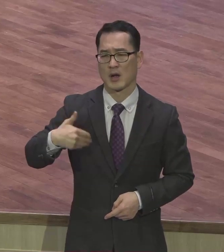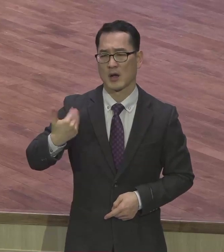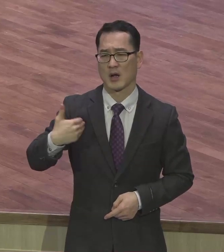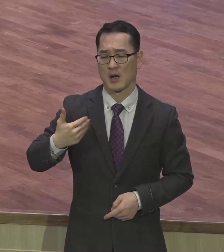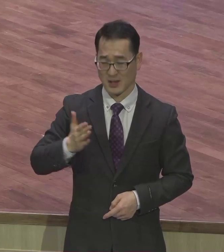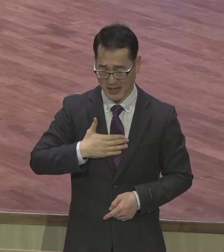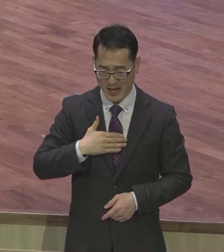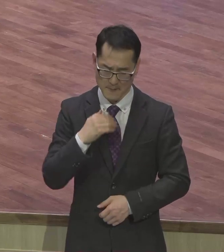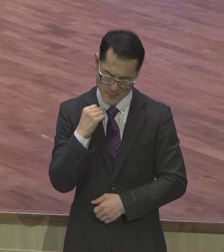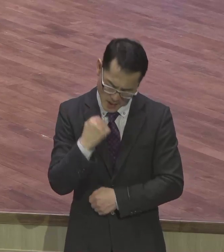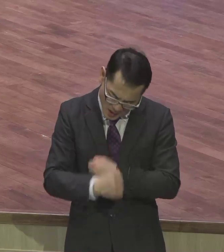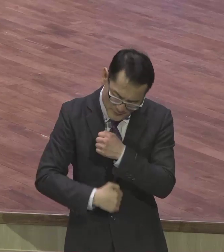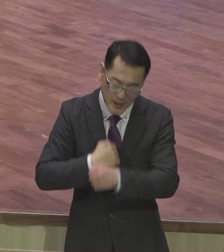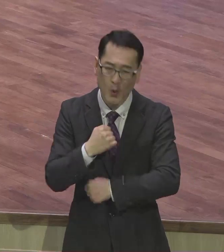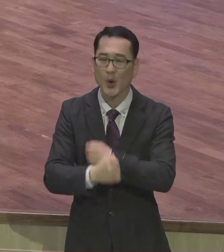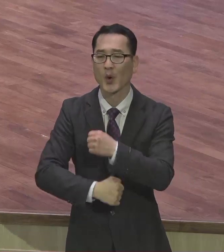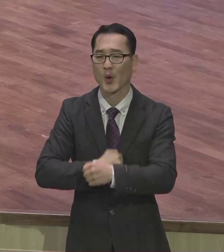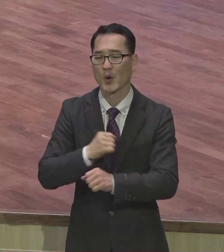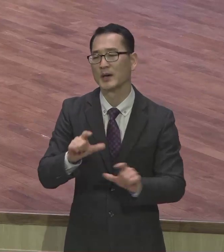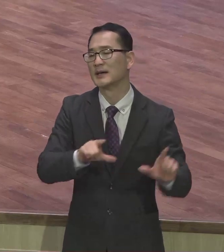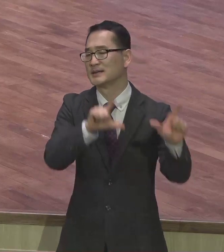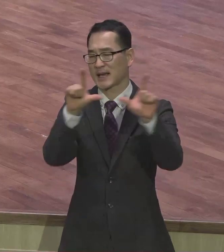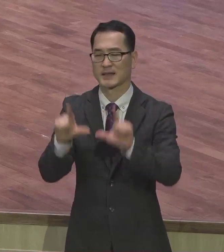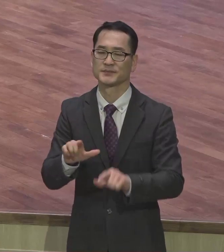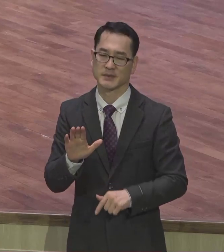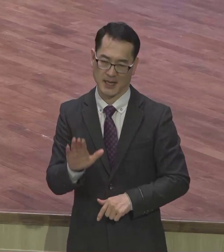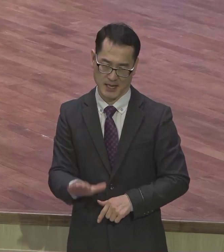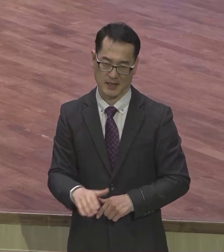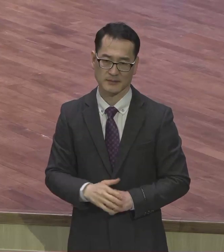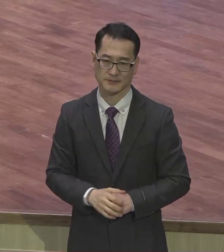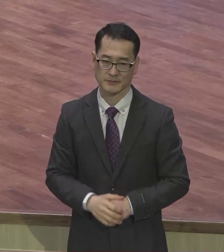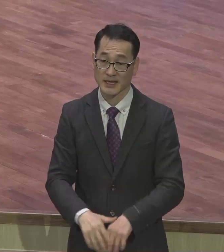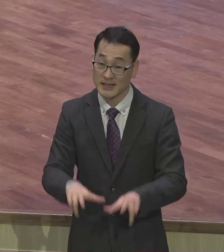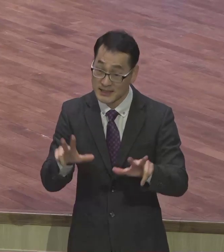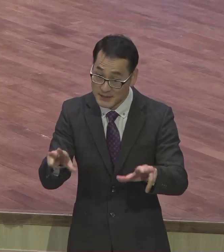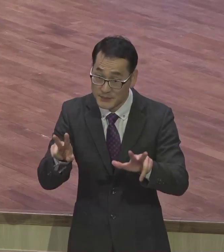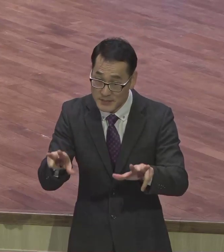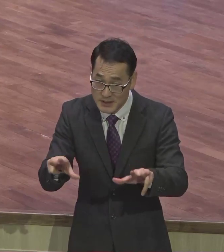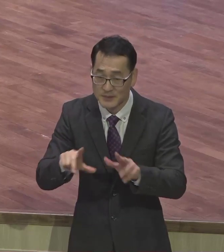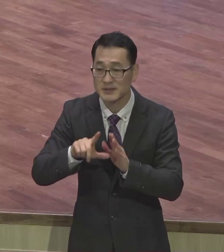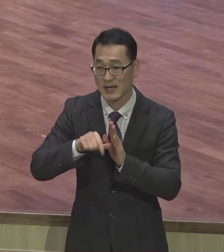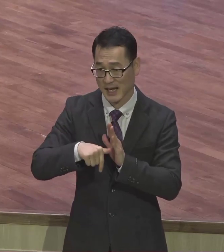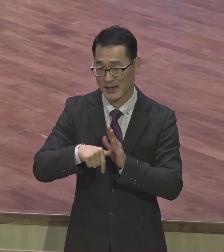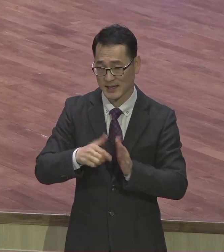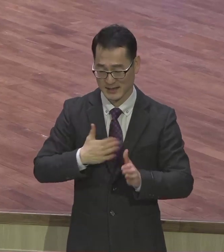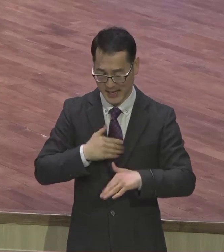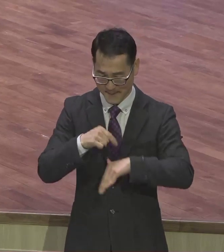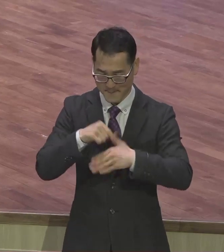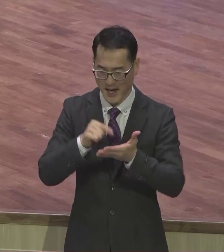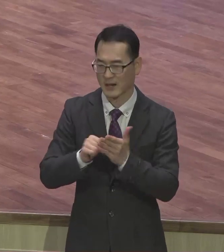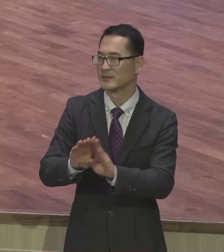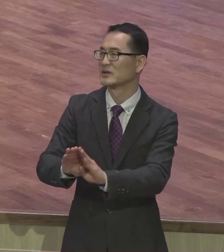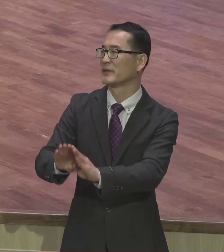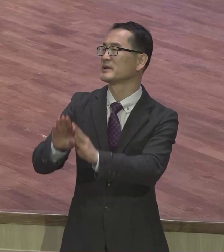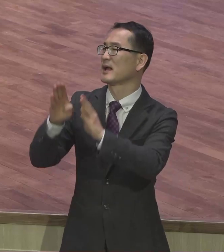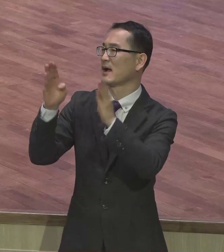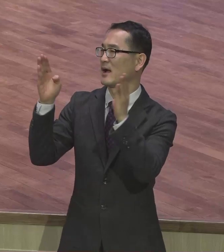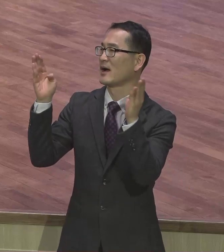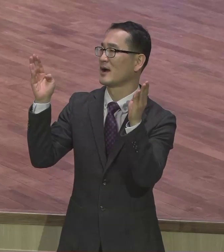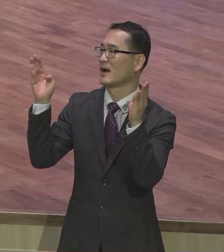마음대로 살았습니다 지금 이 시간 내 마음의 물을 엽니다 내 안에